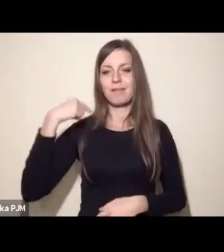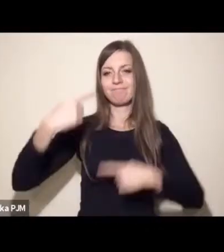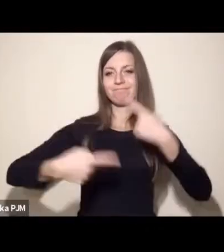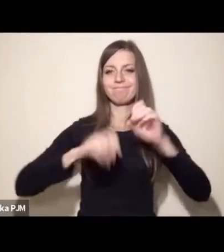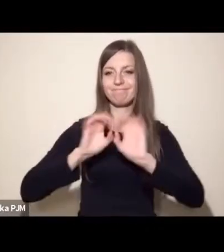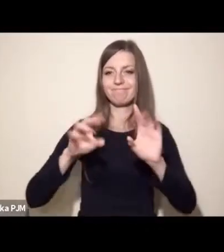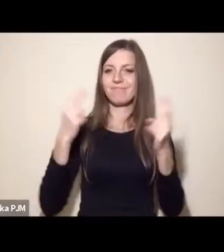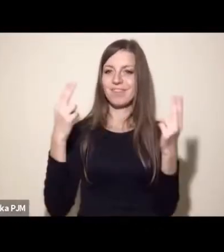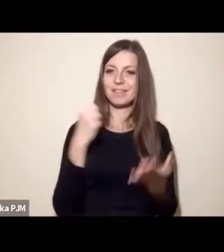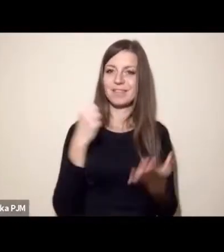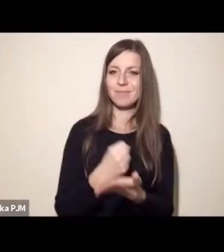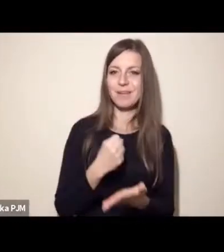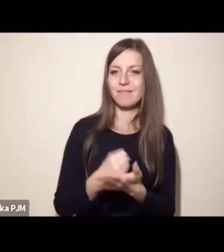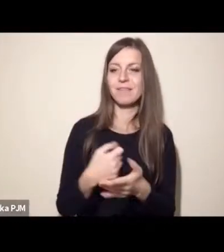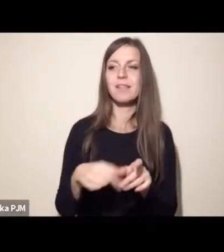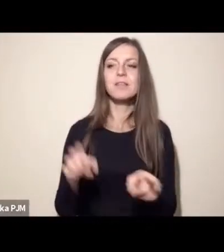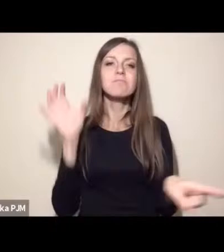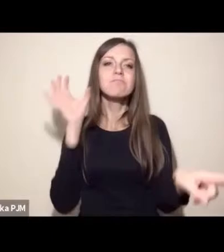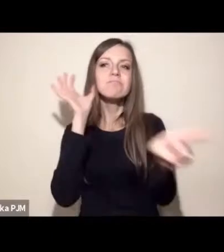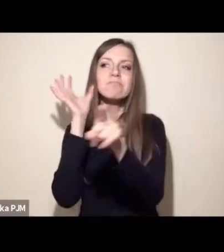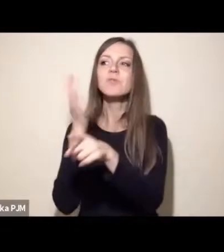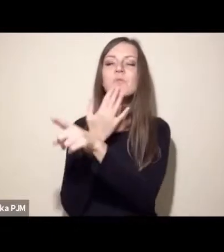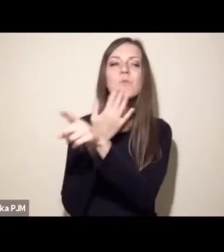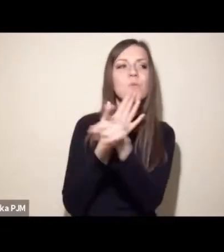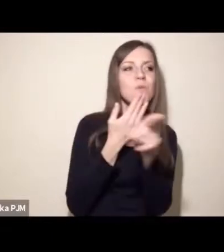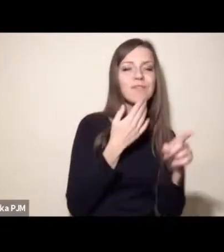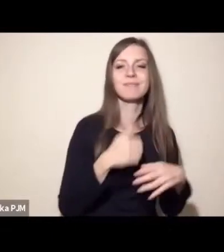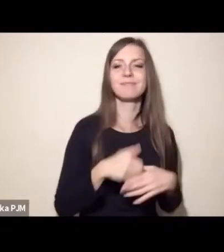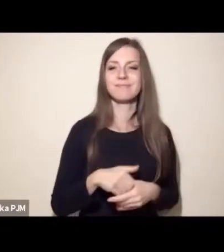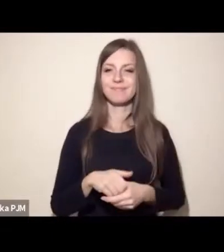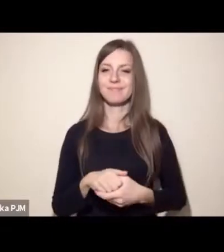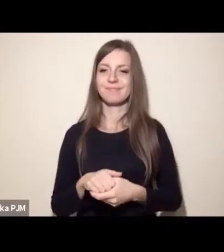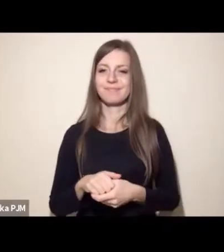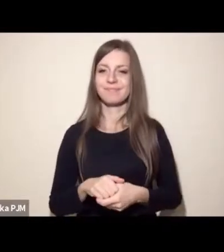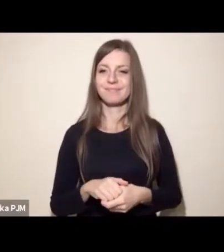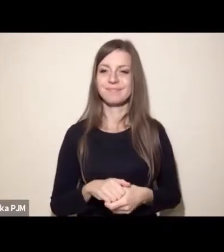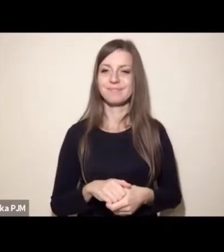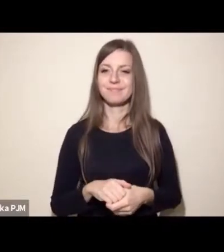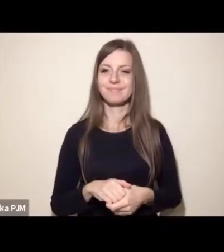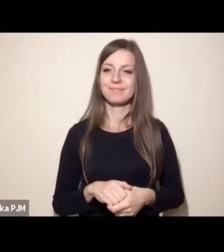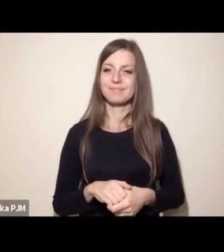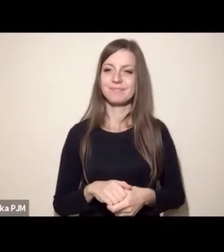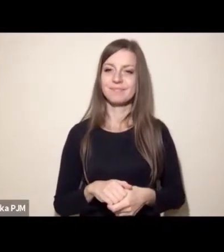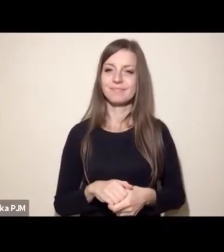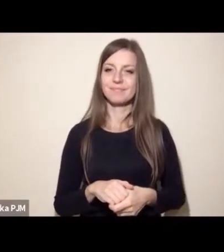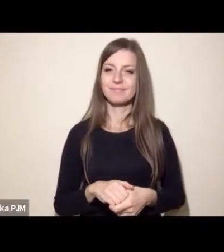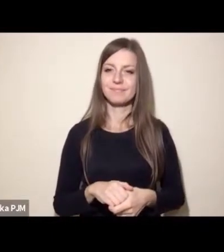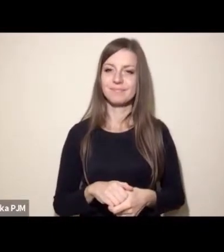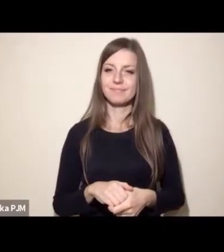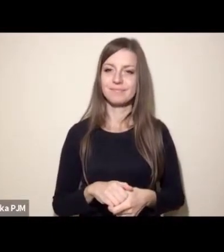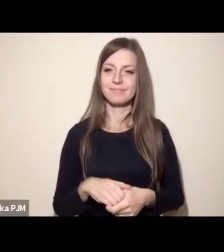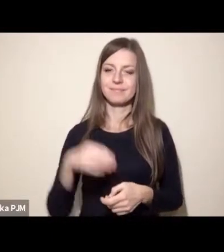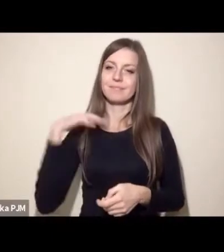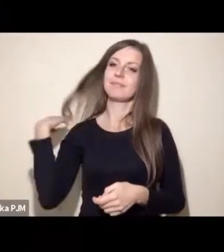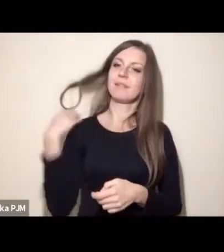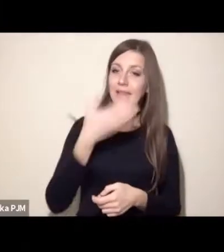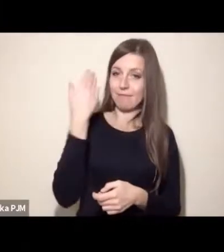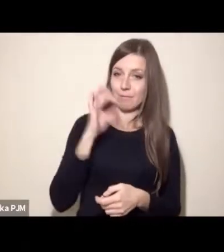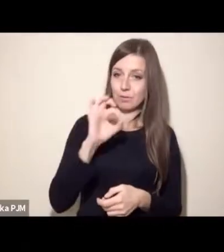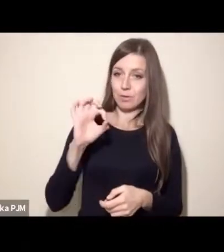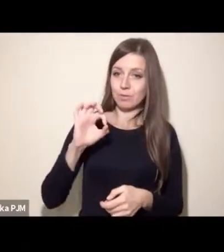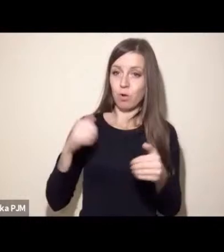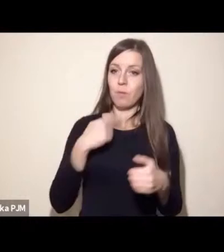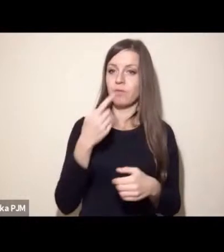i słuchać wypowiedzi tylu ekspertów. No i właśnie też nie wiem, czy mogę mówić za całe moje